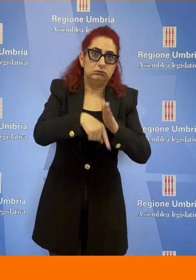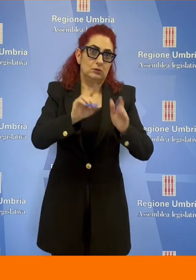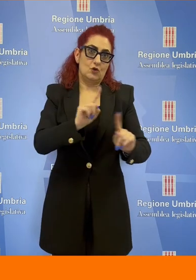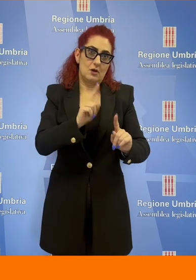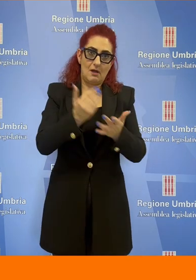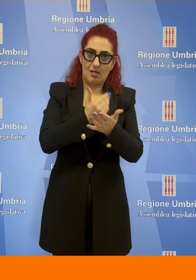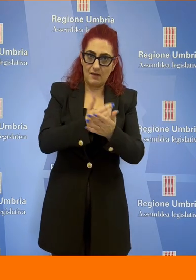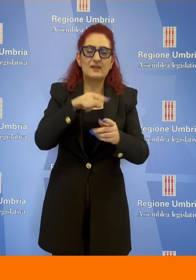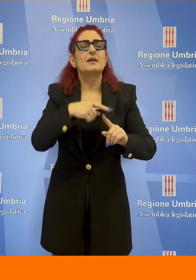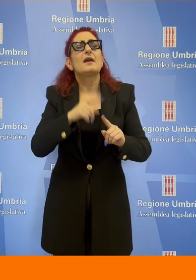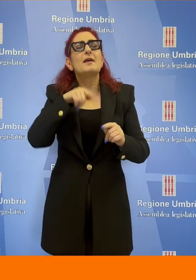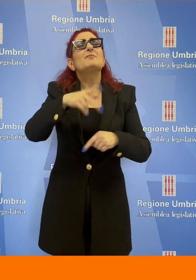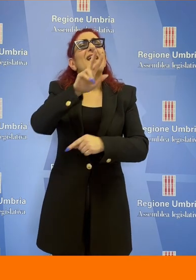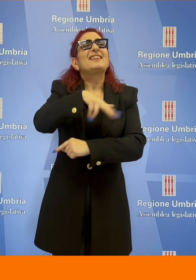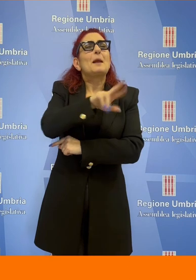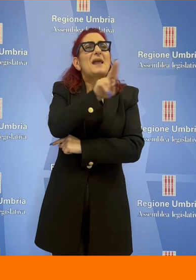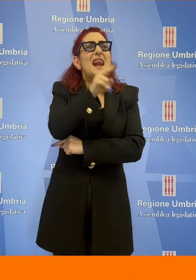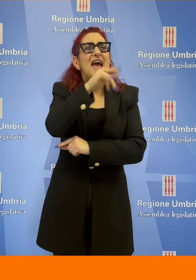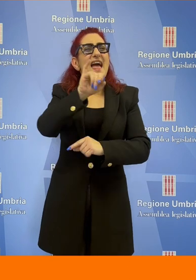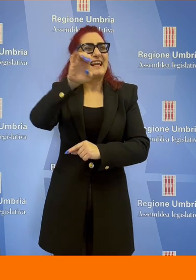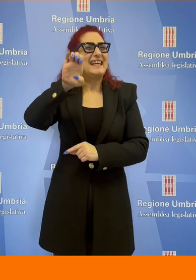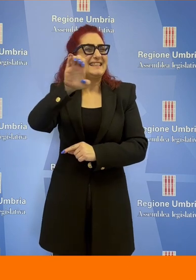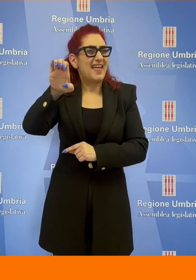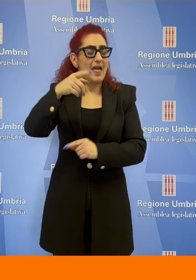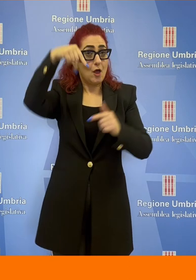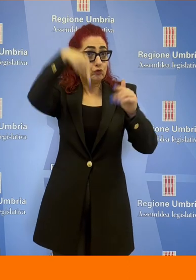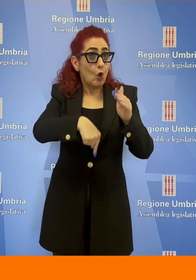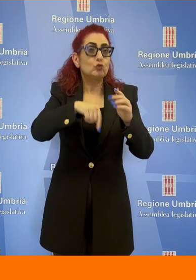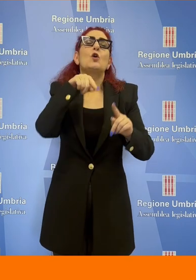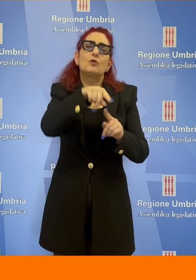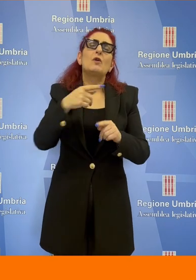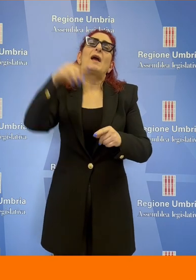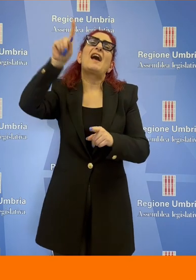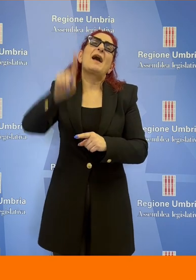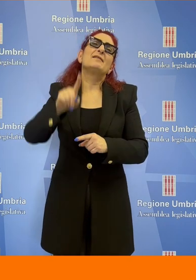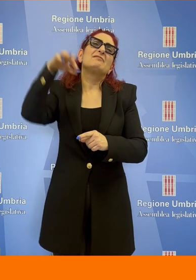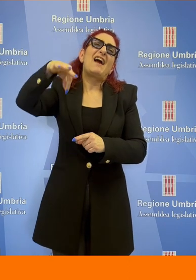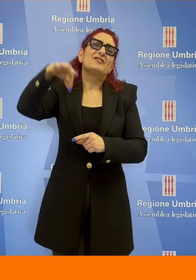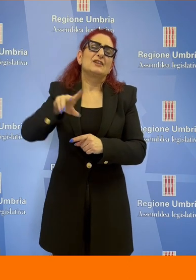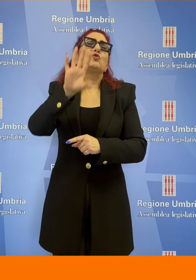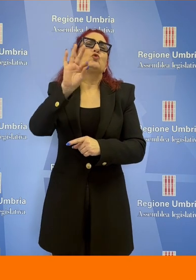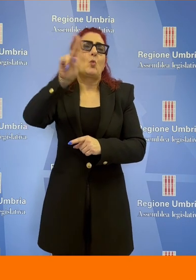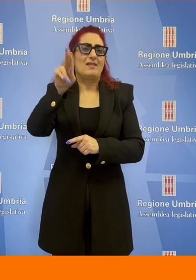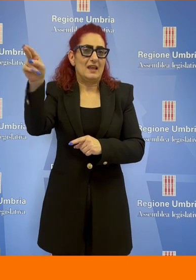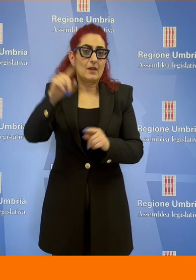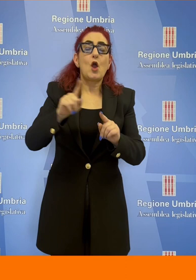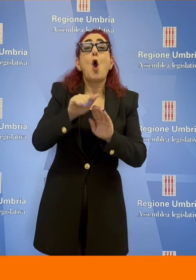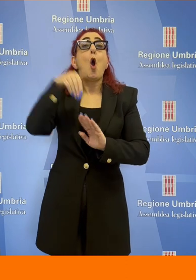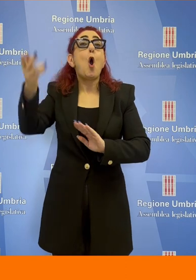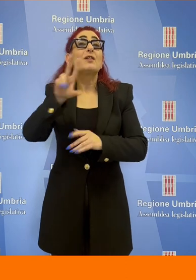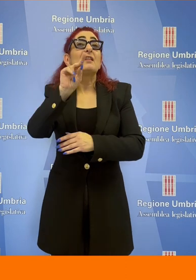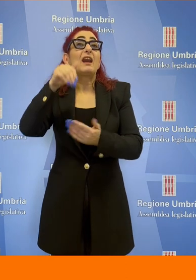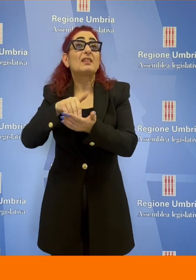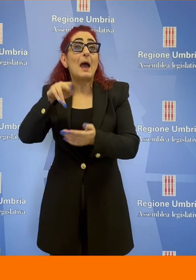bilancio. Al di sotto dei 3.000 euro di Isee c'è un costo fisso di 50 euro al mese mentre oltre i 30.000 viene